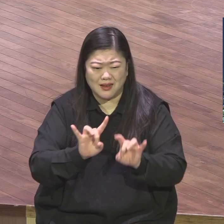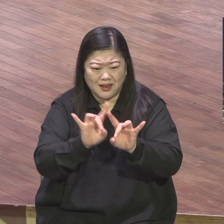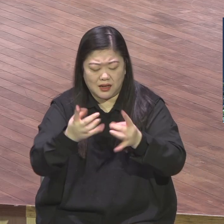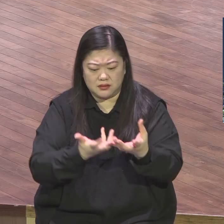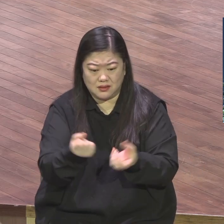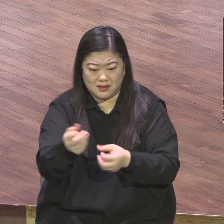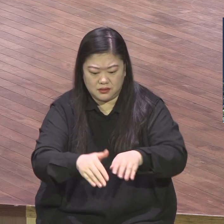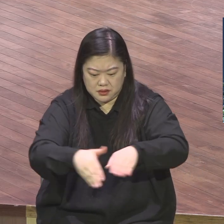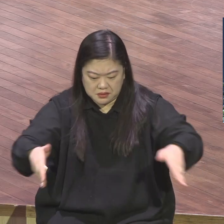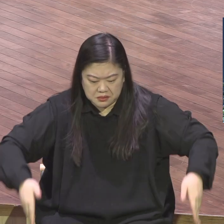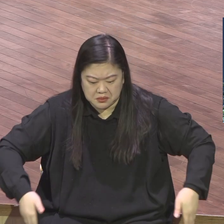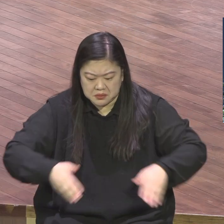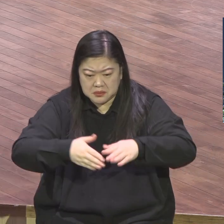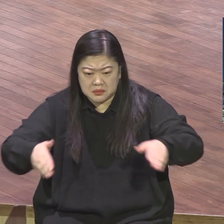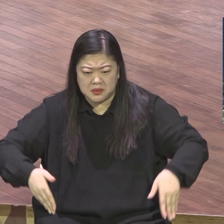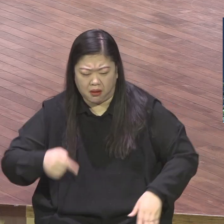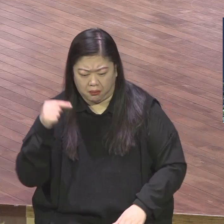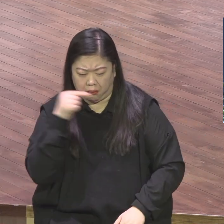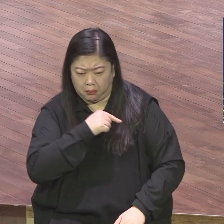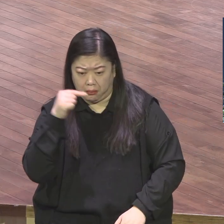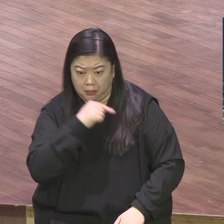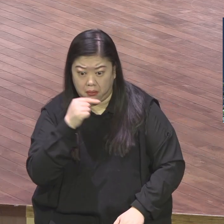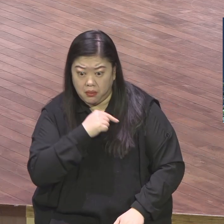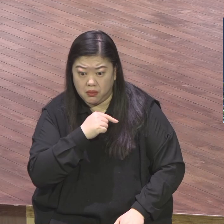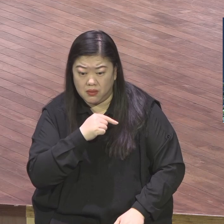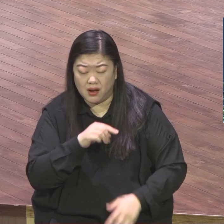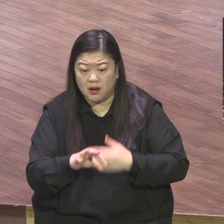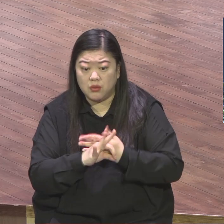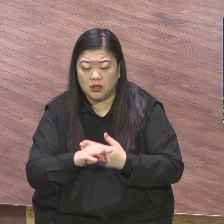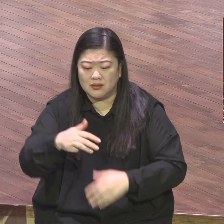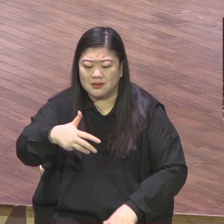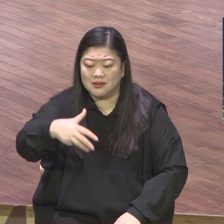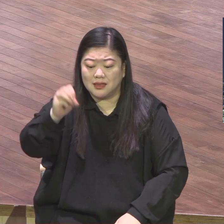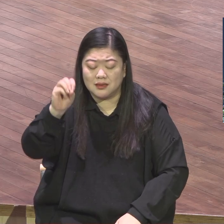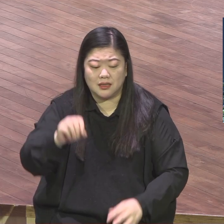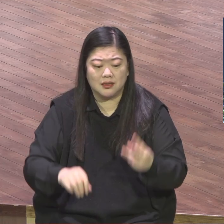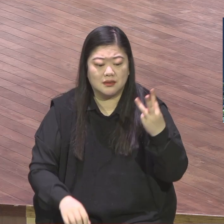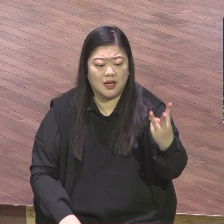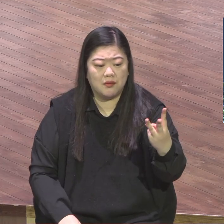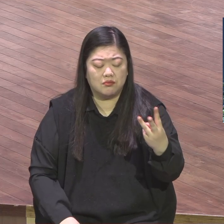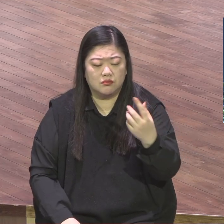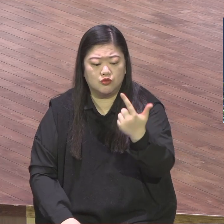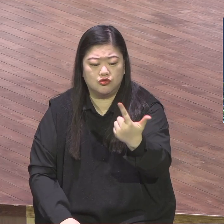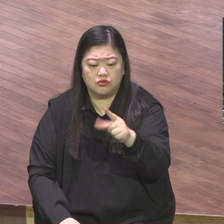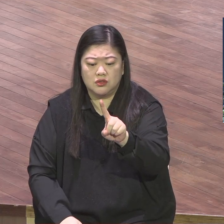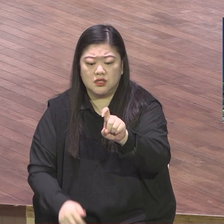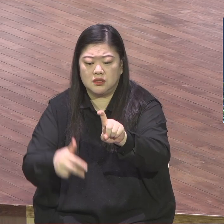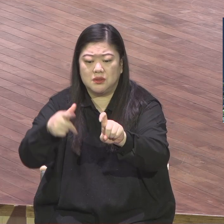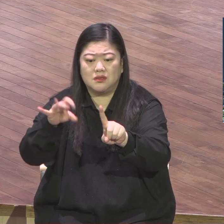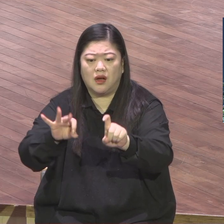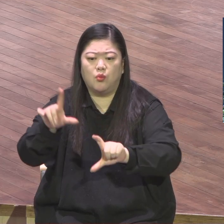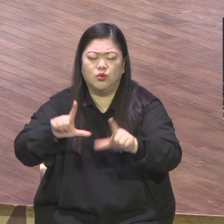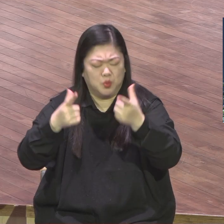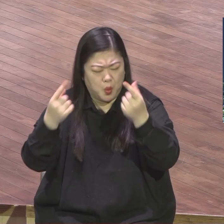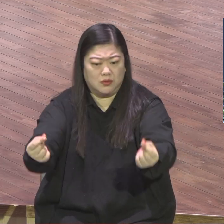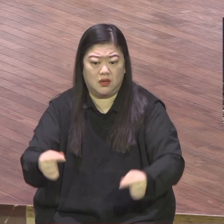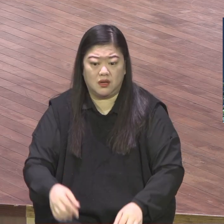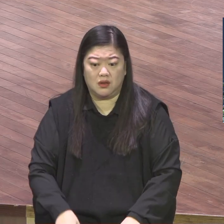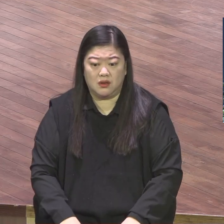불신자들은 다 후회하는 눈을 감습니다 후회하고 눈을 감아요 여러분은 기뻄으로 감격하며